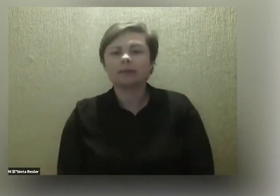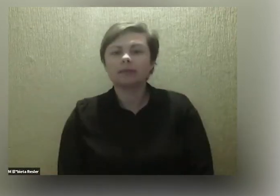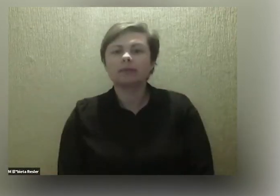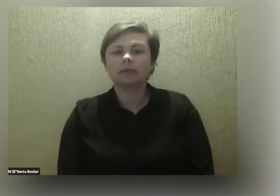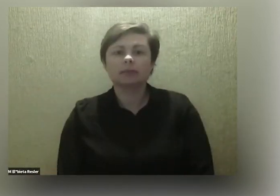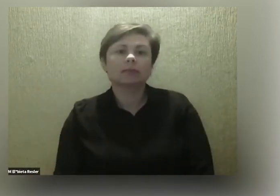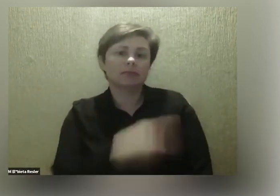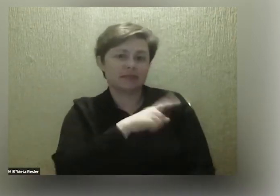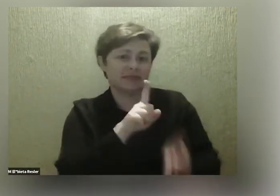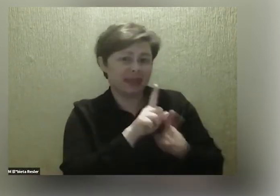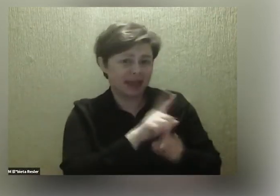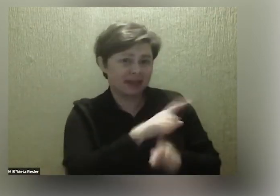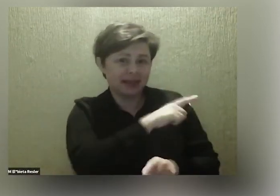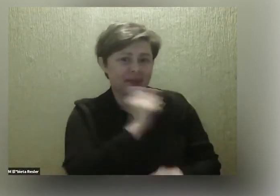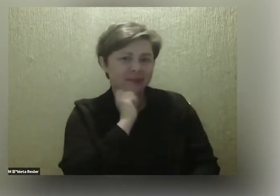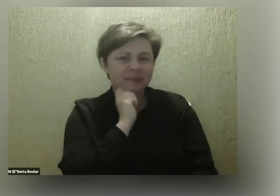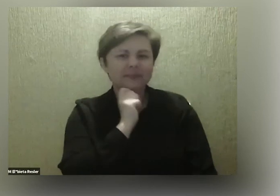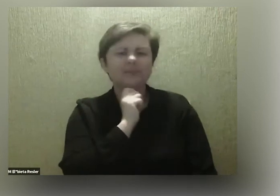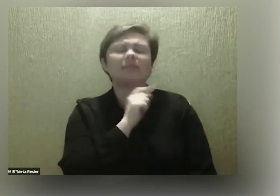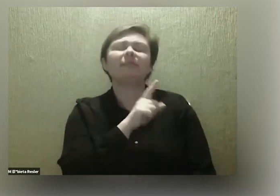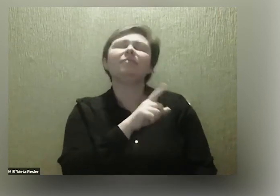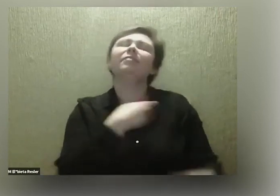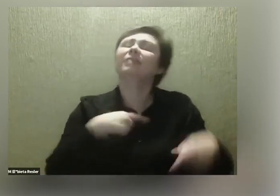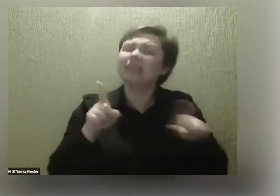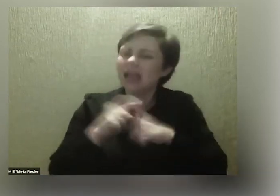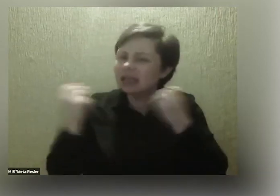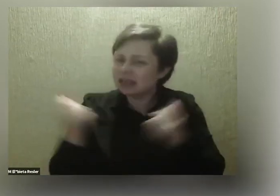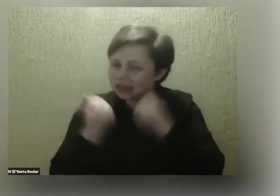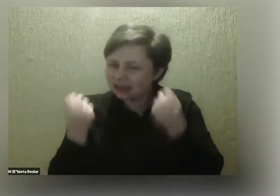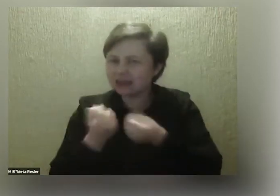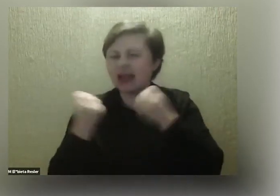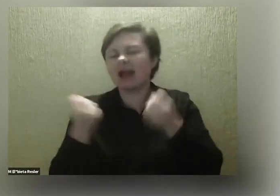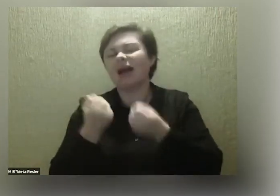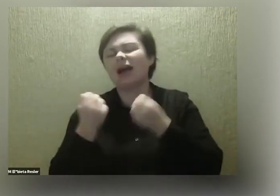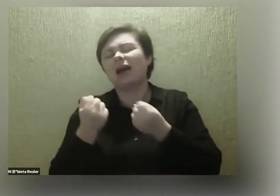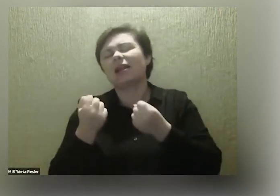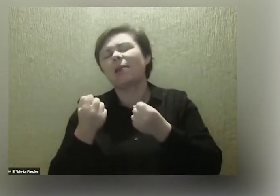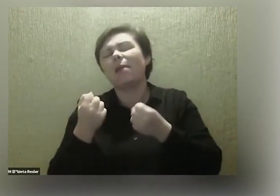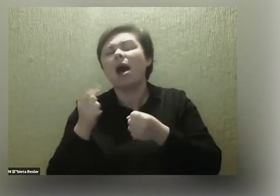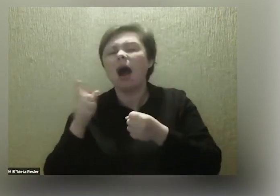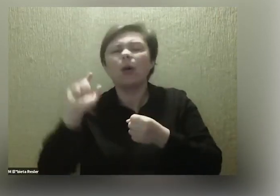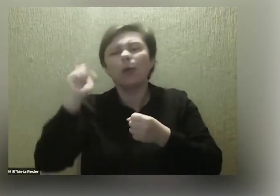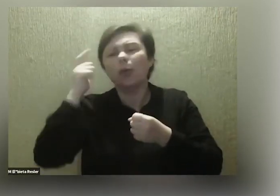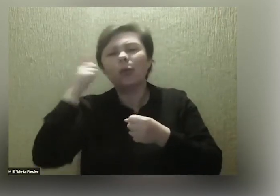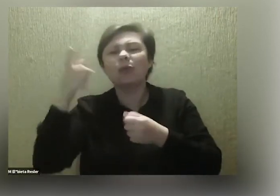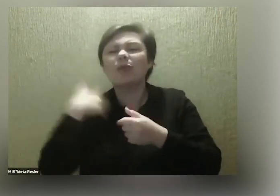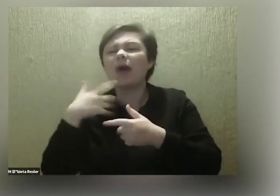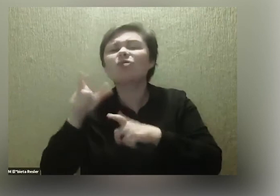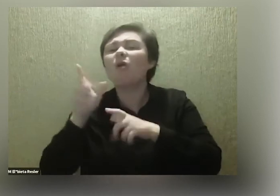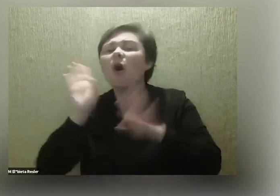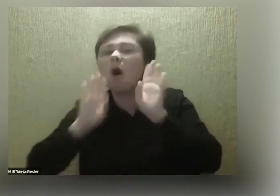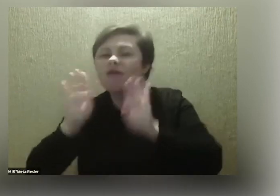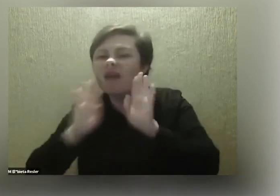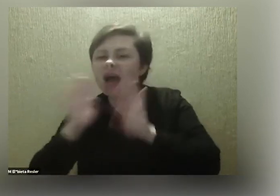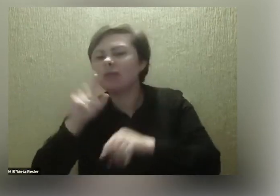No to chyba też za bardzo. Ja to tak staram się czasami, szczególnie jeżeli chodzi o tego, ale to w sumie głównie z Facebooka, gdzieś tam jakieś live